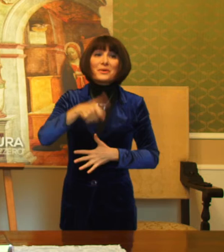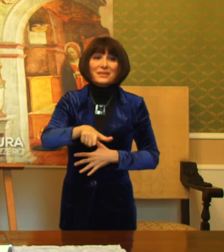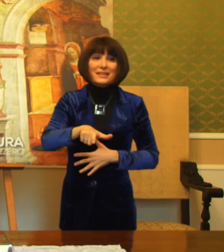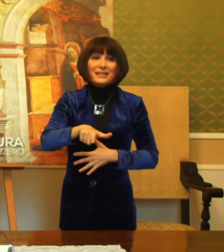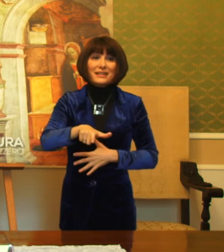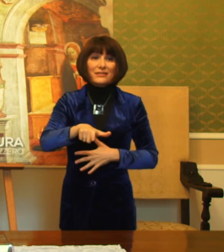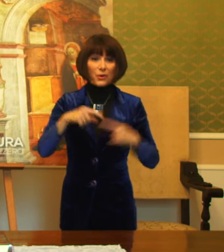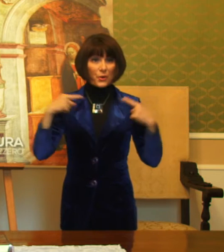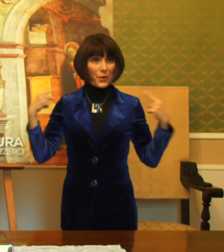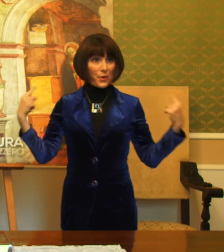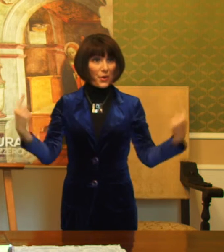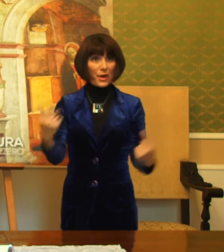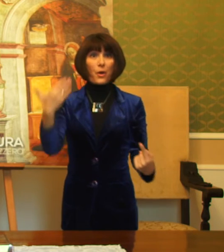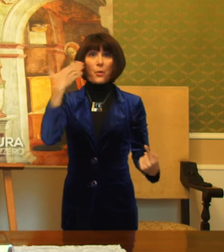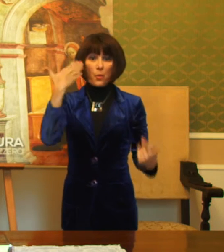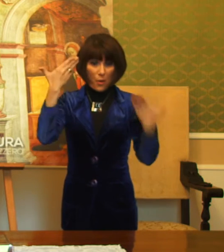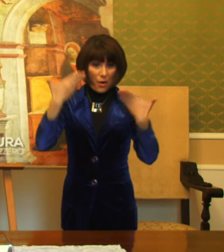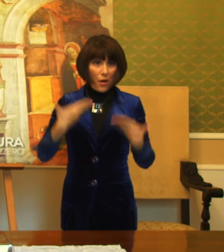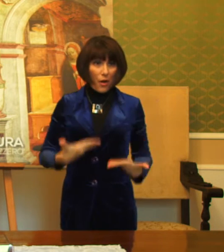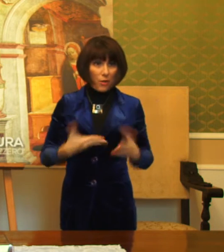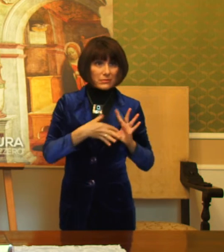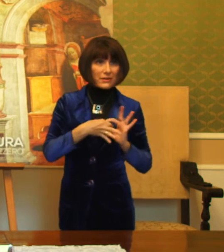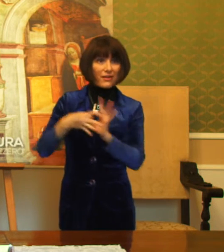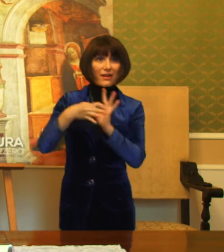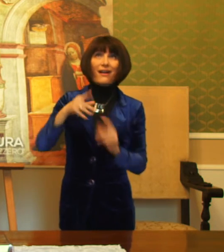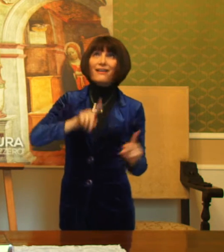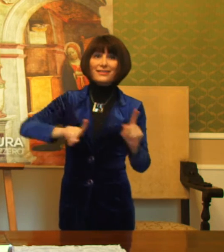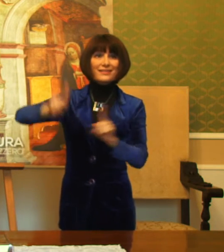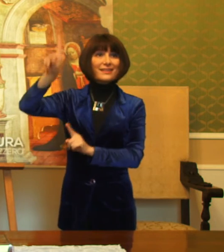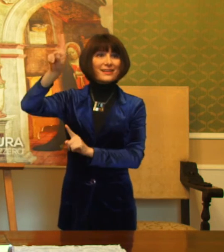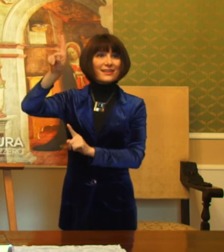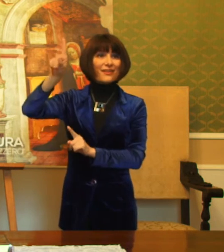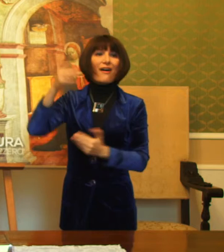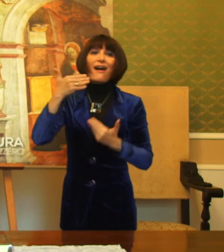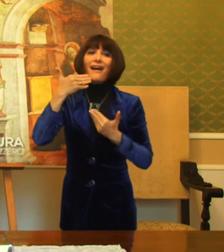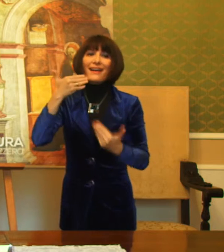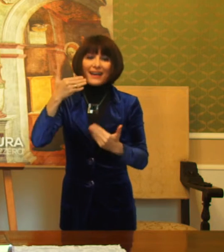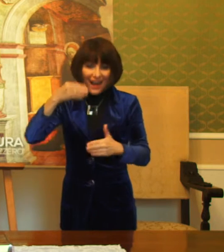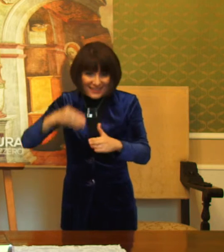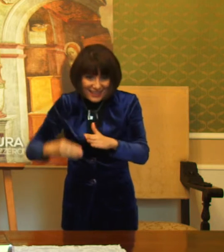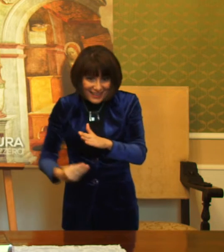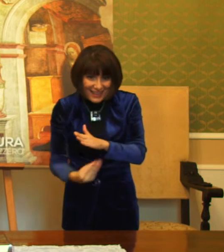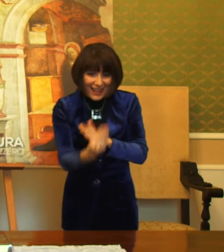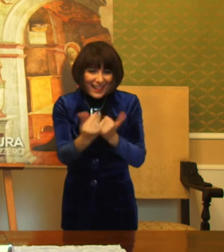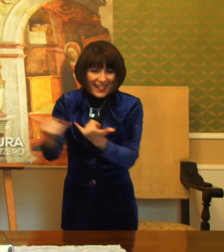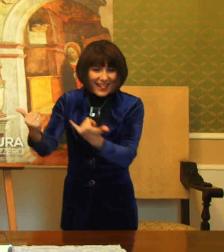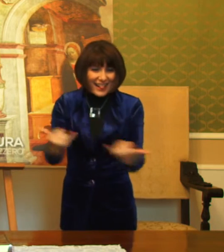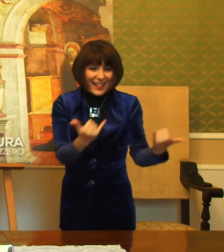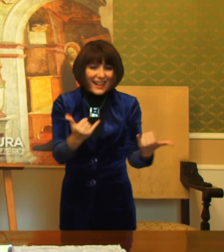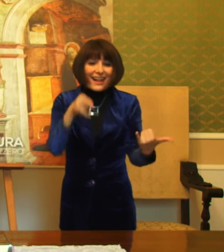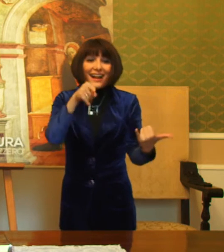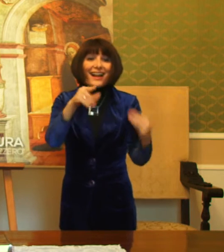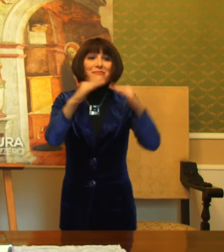intimamente unita a Dio grazie alla presenza di quel bimbo nato là a Betlemme e noi